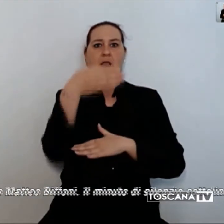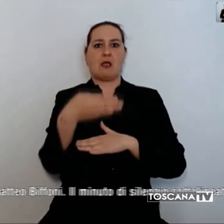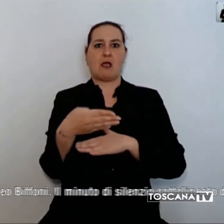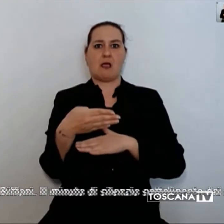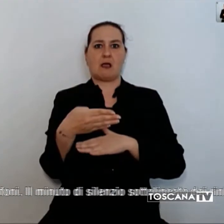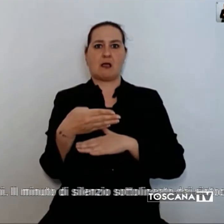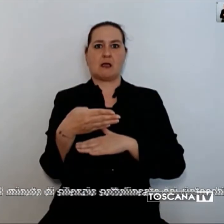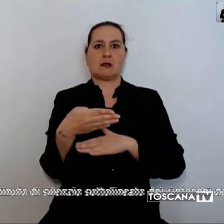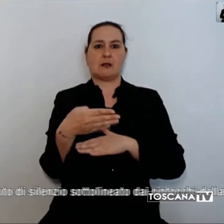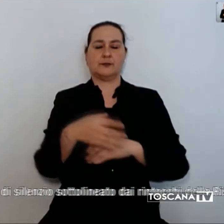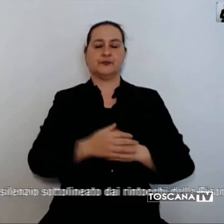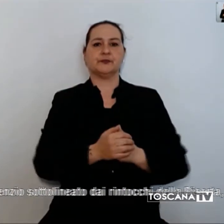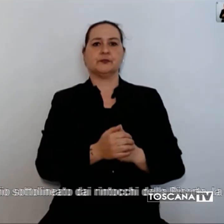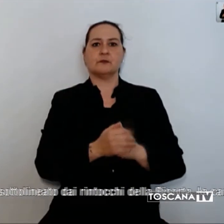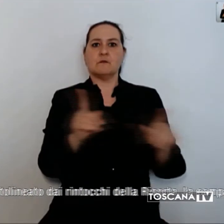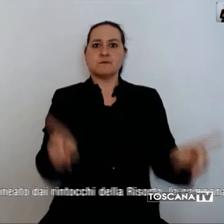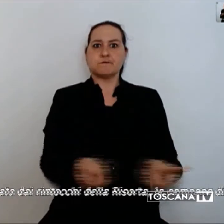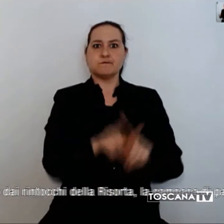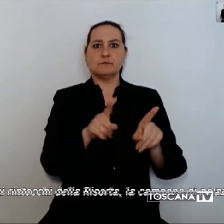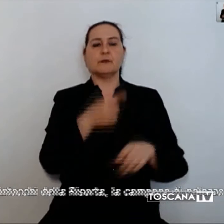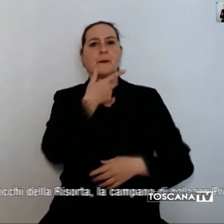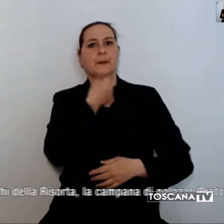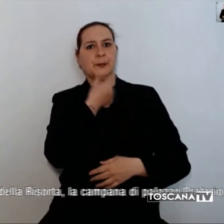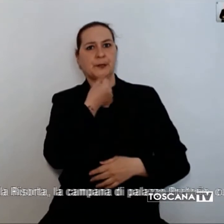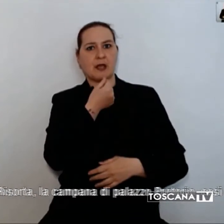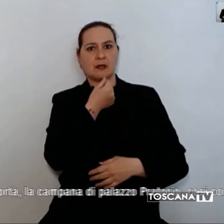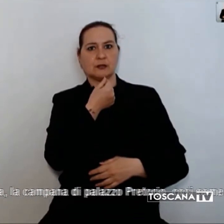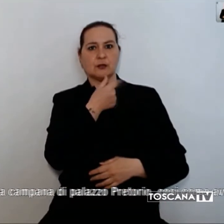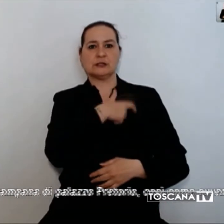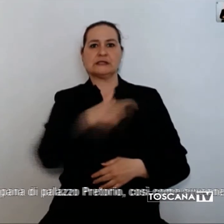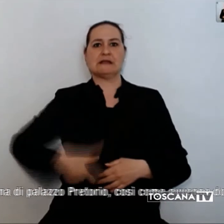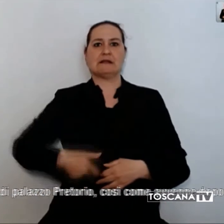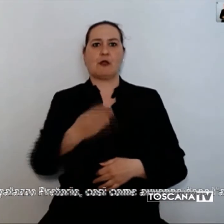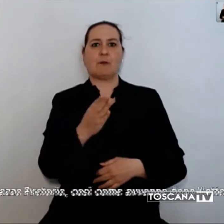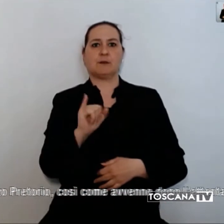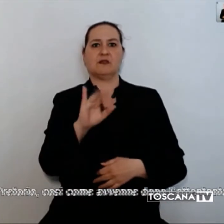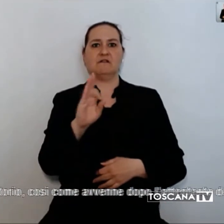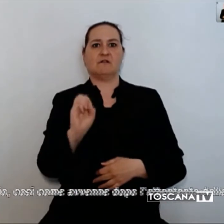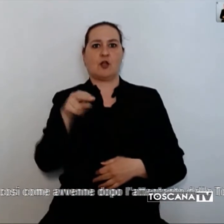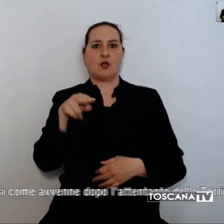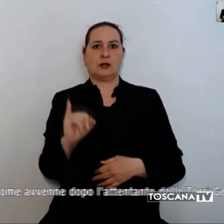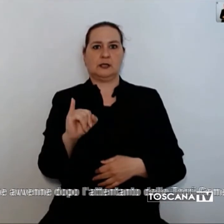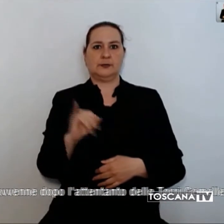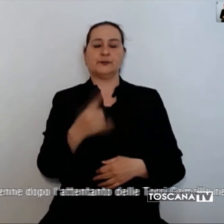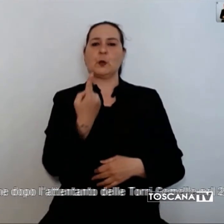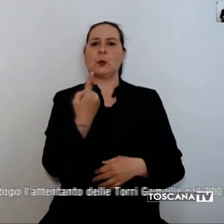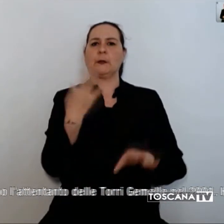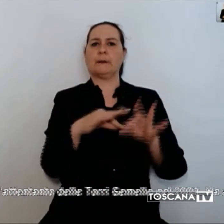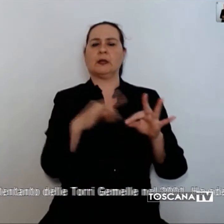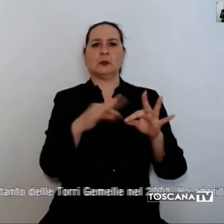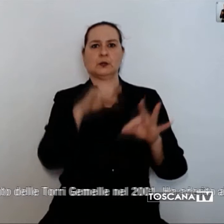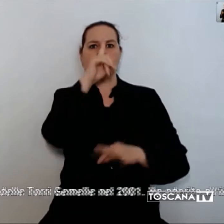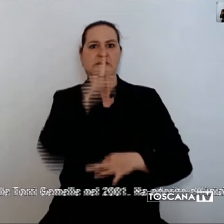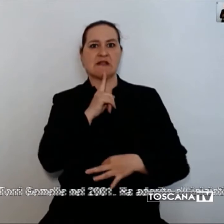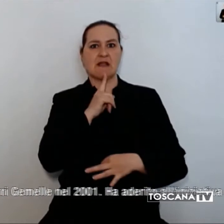Analoga iniziativa anche a Prato con il sindaco Biffoni. Il minuto di silenzio sottolineato dai